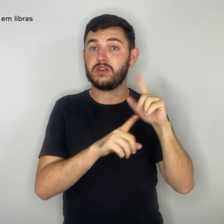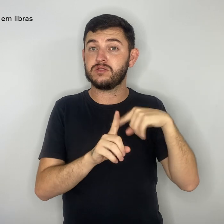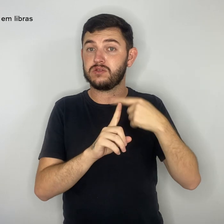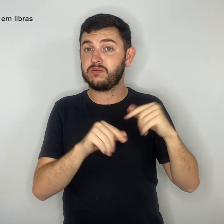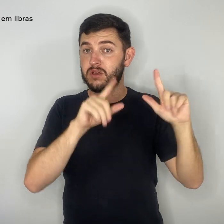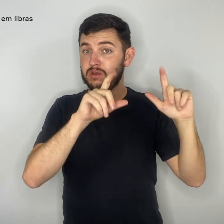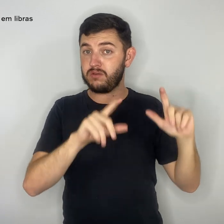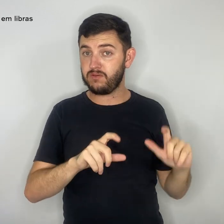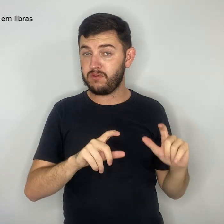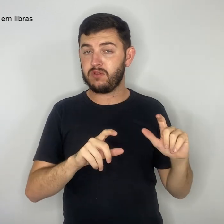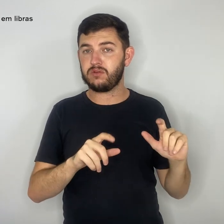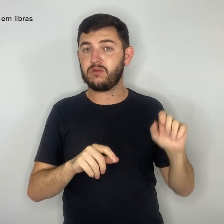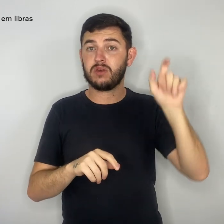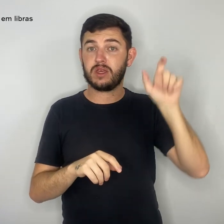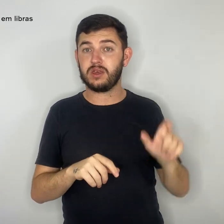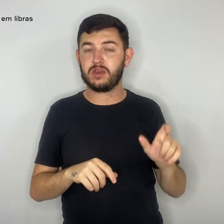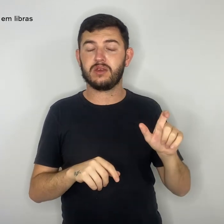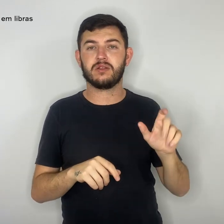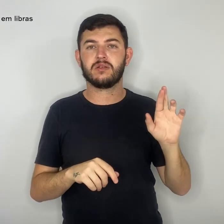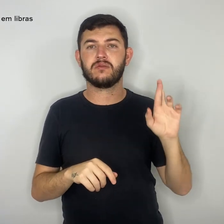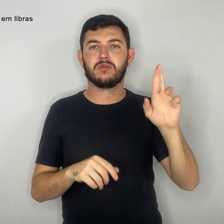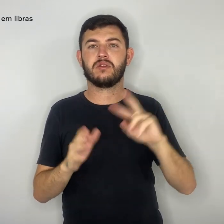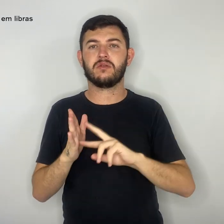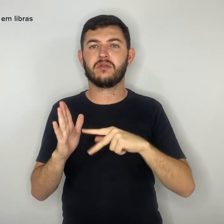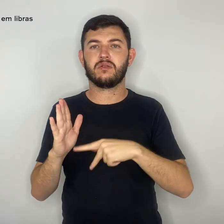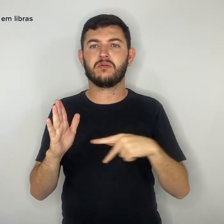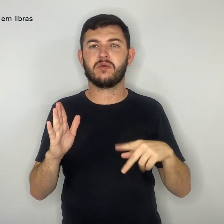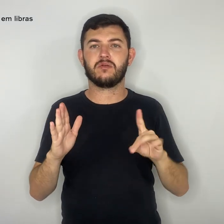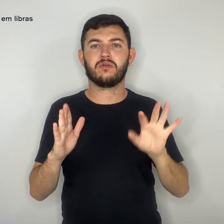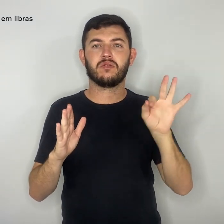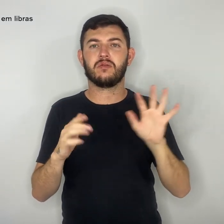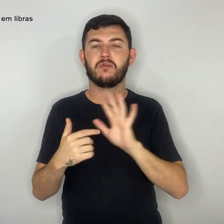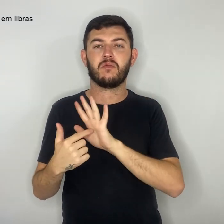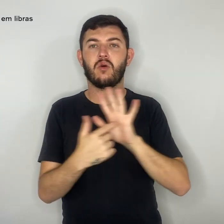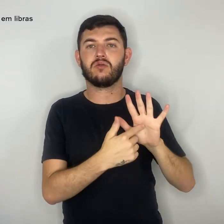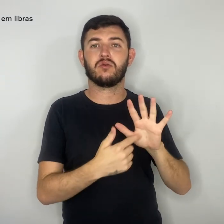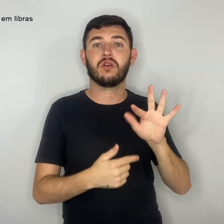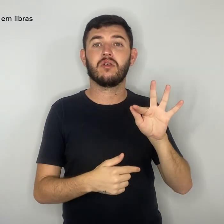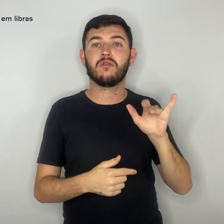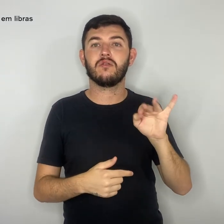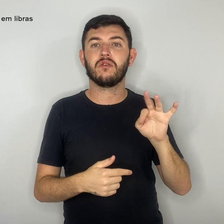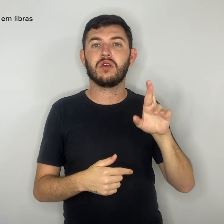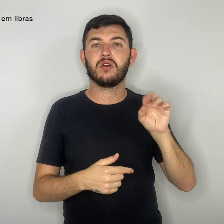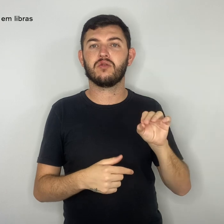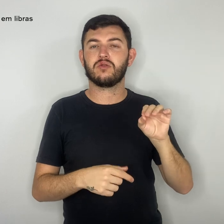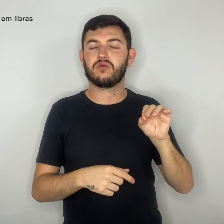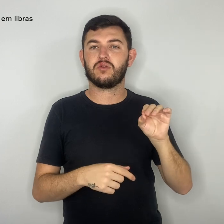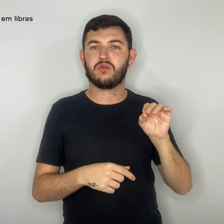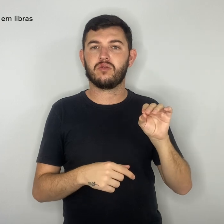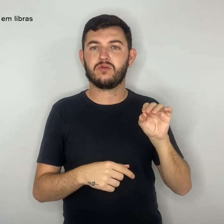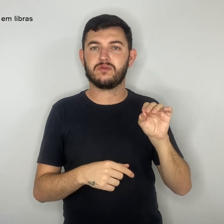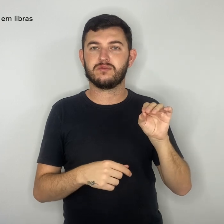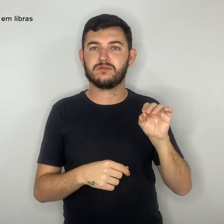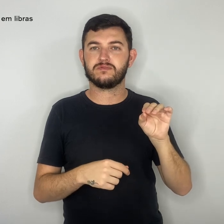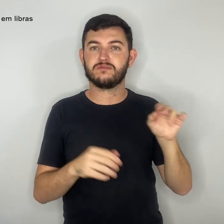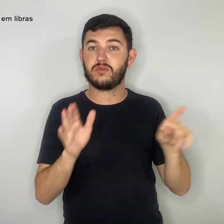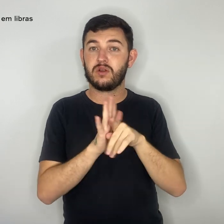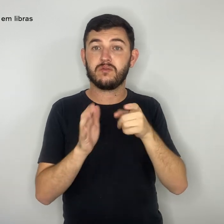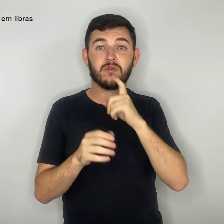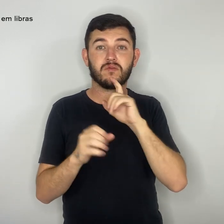mostra a situação dos filtros do equipamento. Diretor Samuel Fernandes mostra o